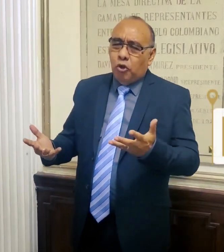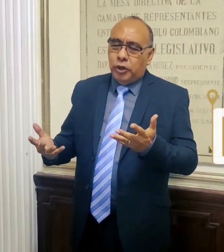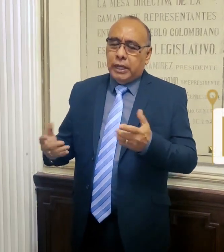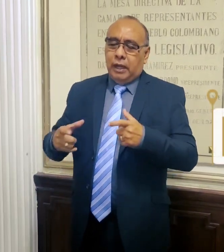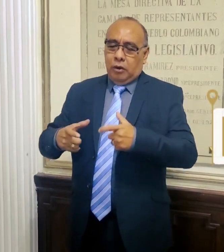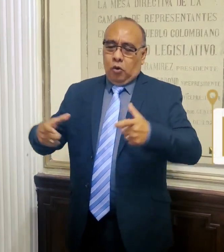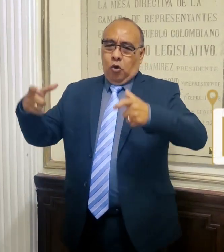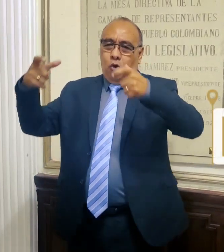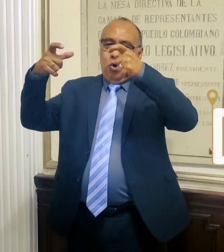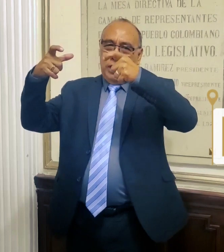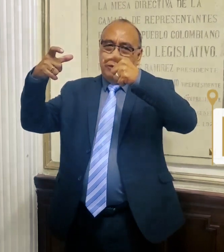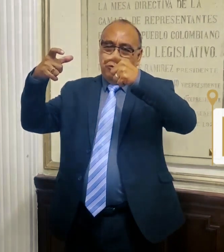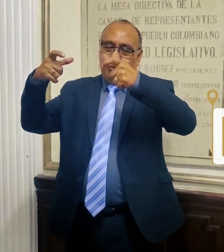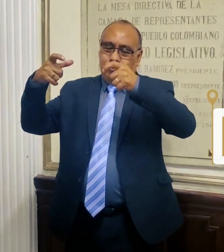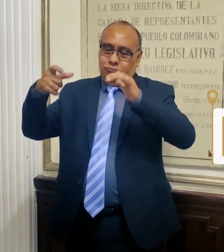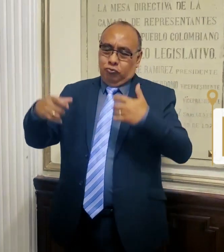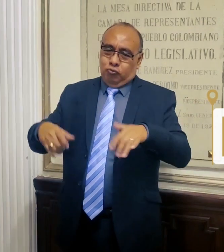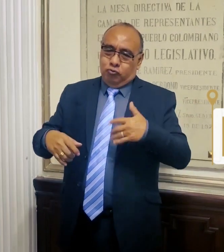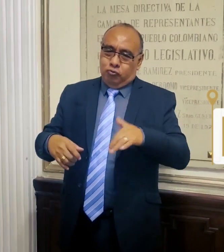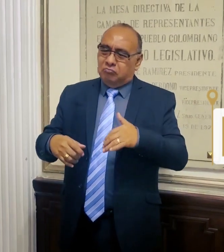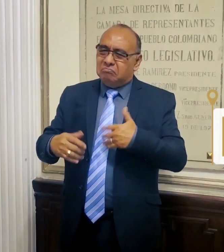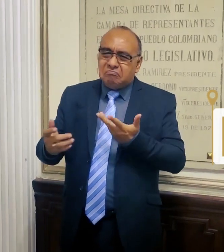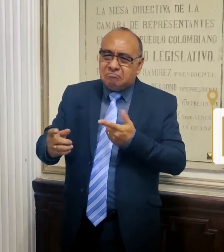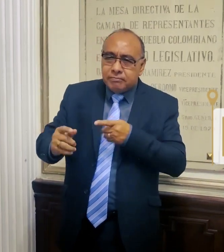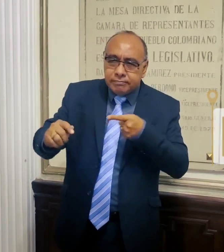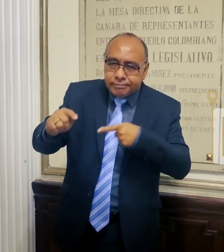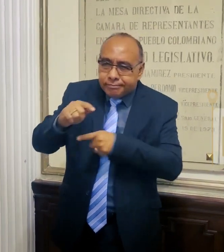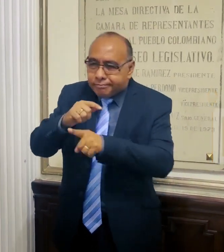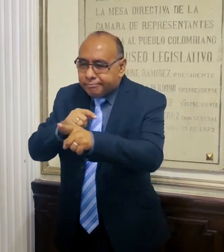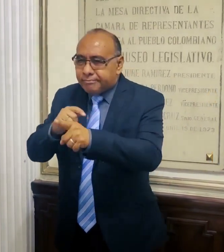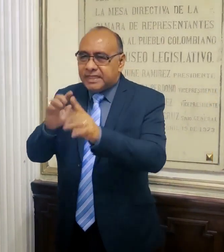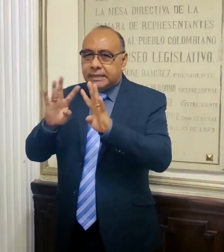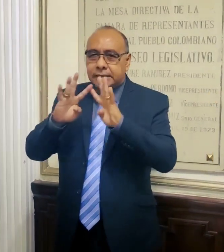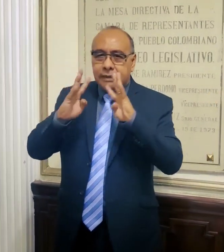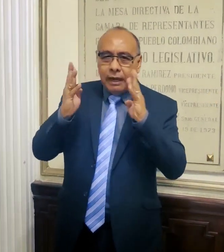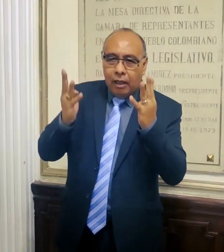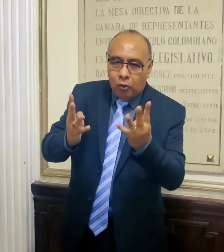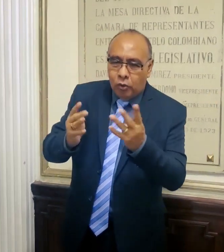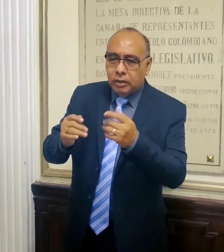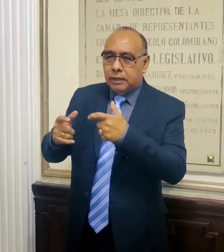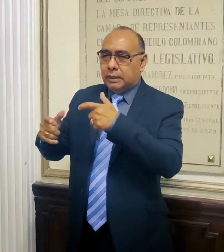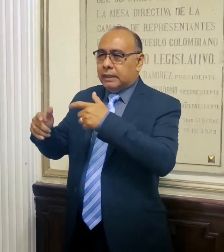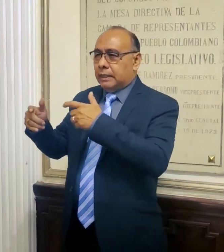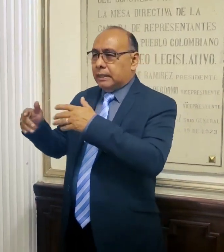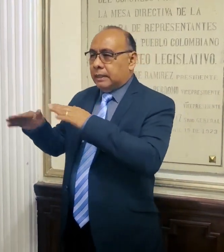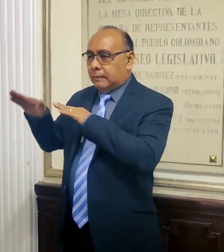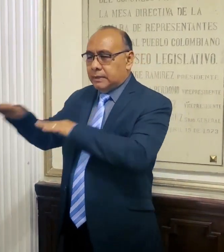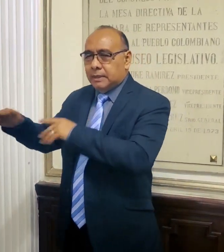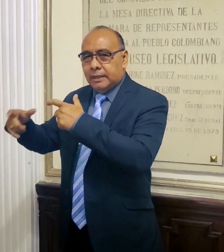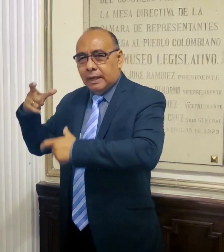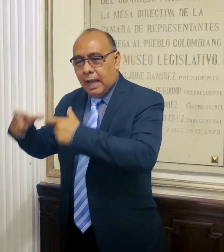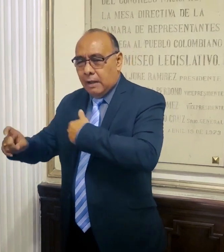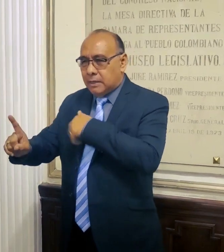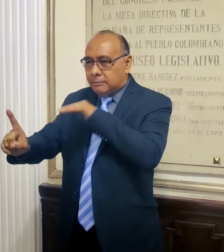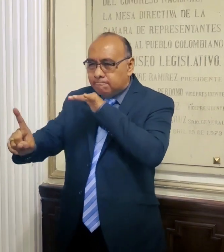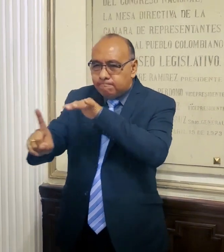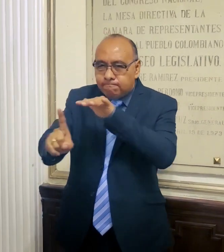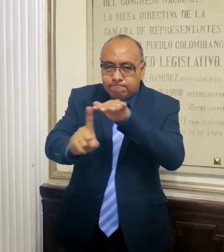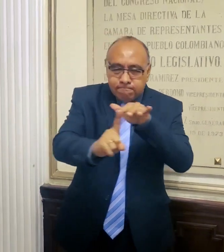Estoy en el Congreso de la República y me encuentro haciendo incidencia ante senadores y representantes a la Cámara